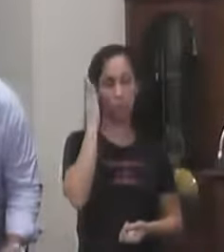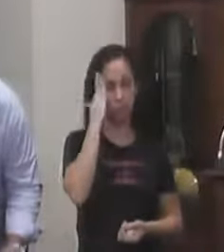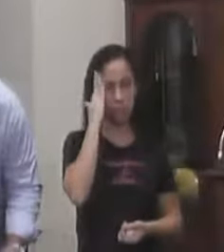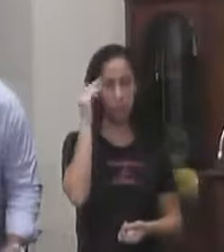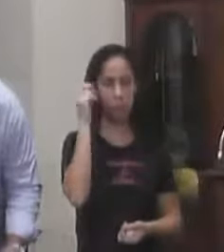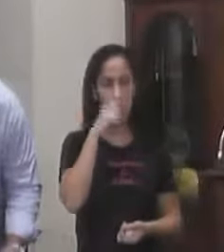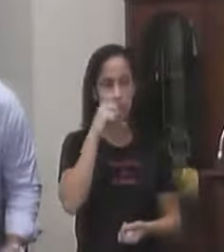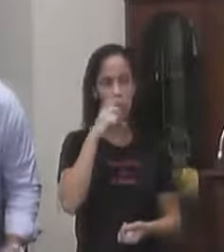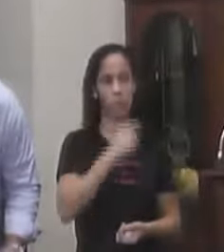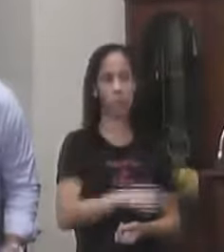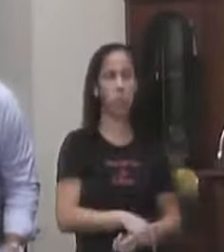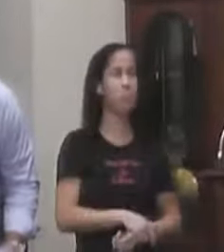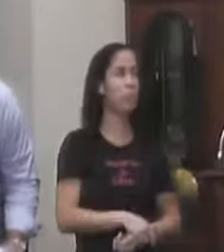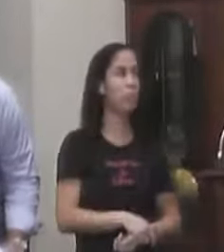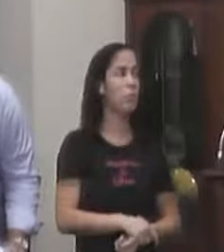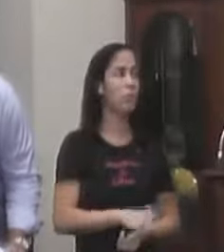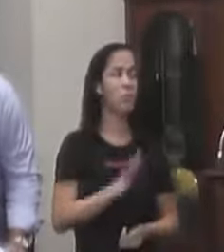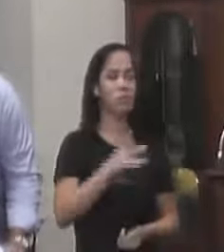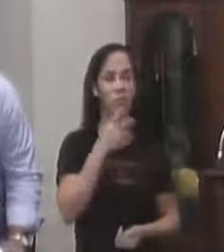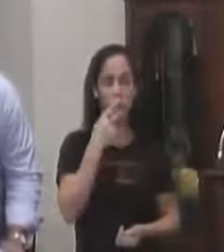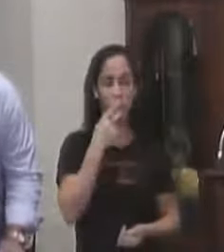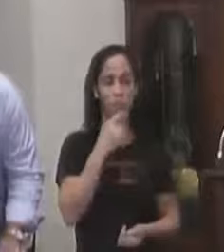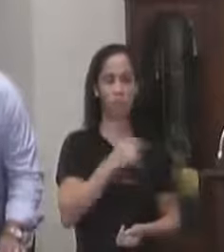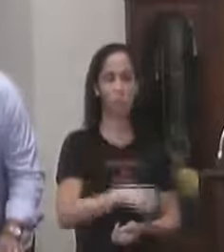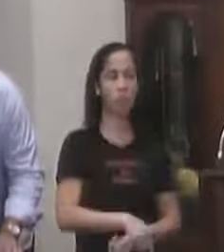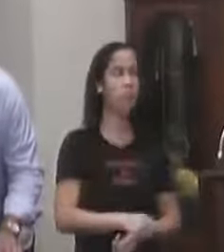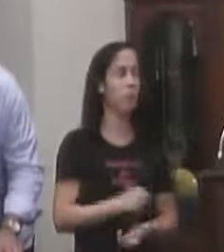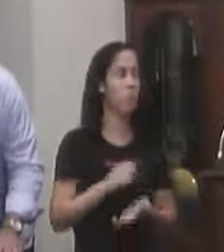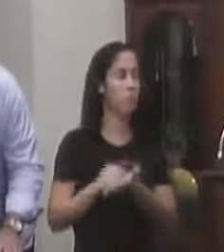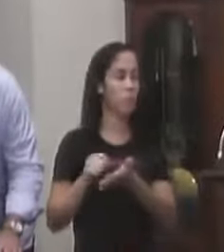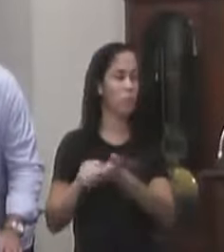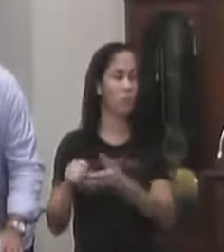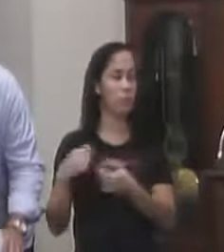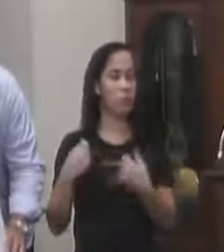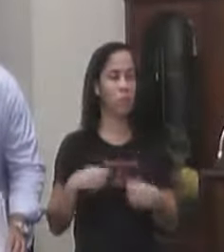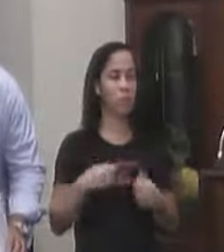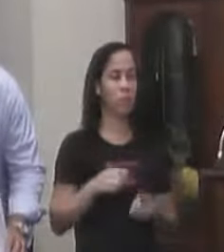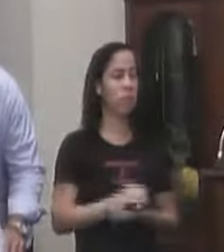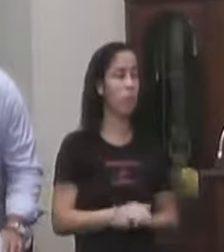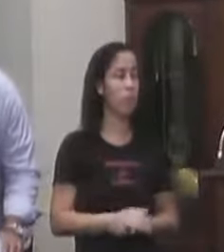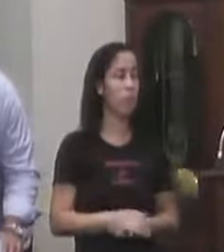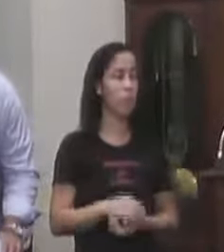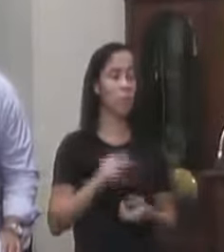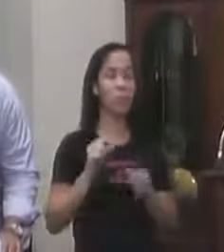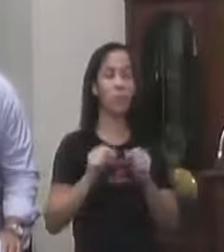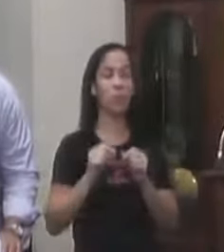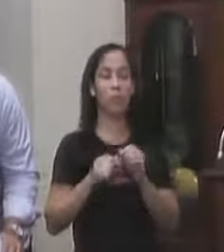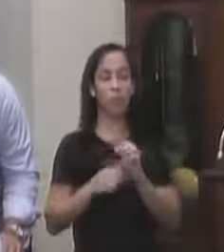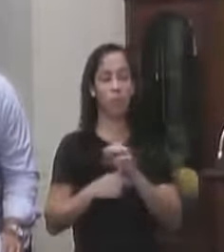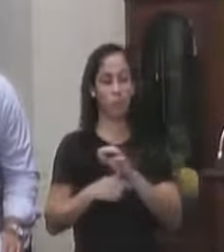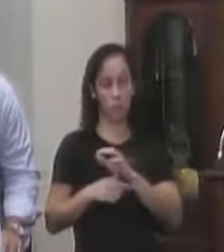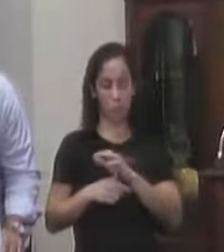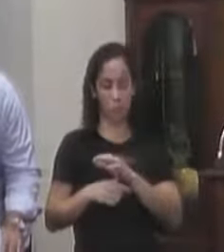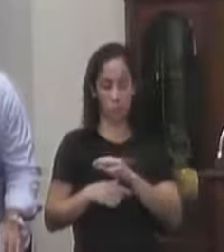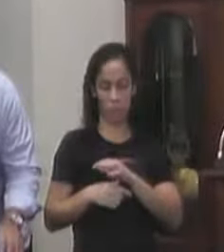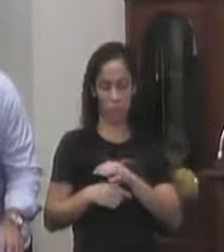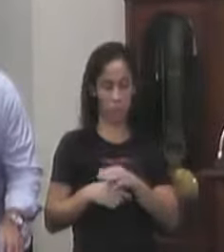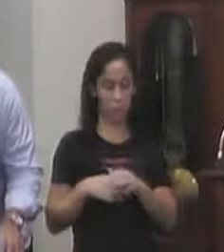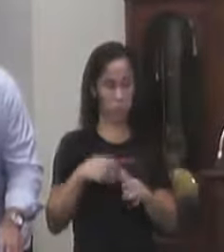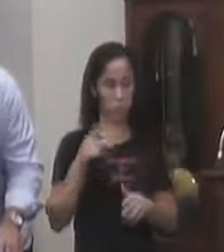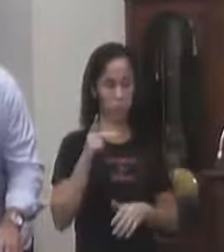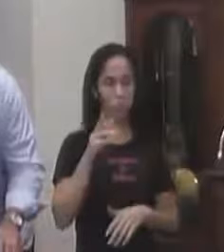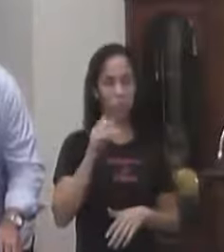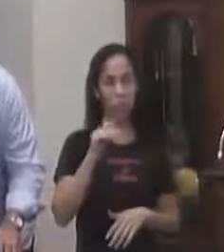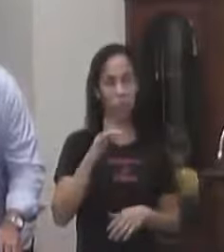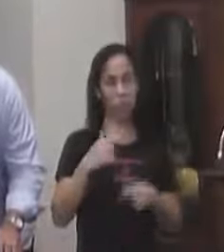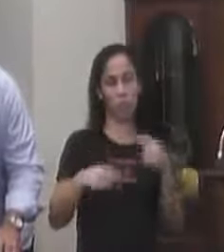ele Sabe que é mentira Mas coloca lá Porque é preciso Ainda Praticar A